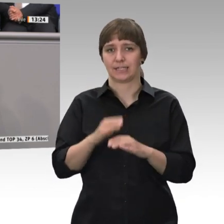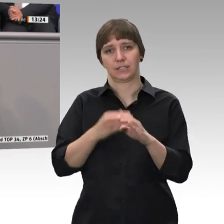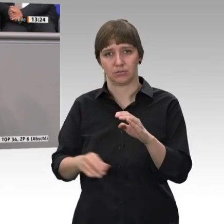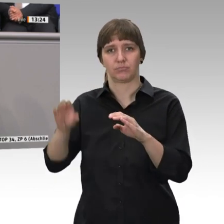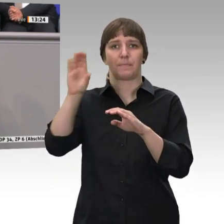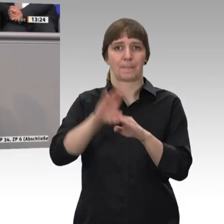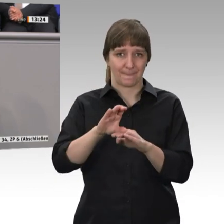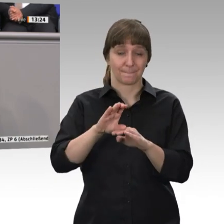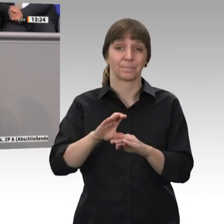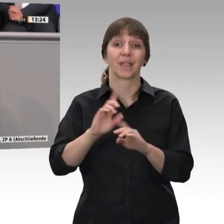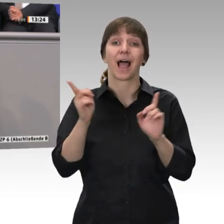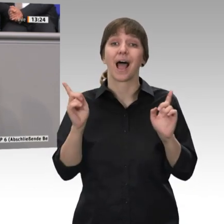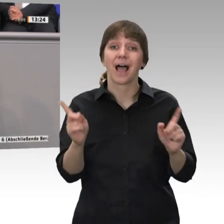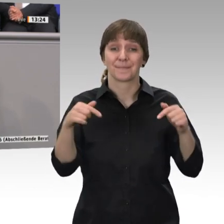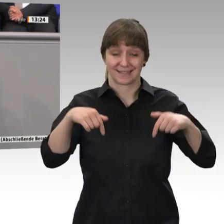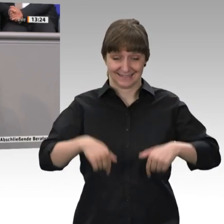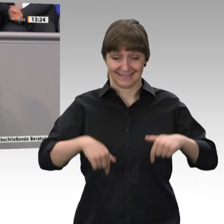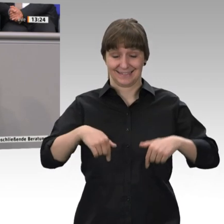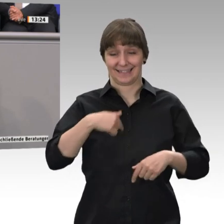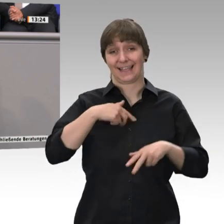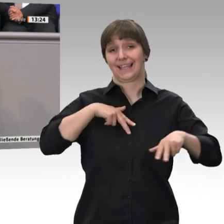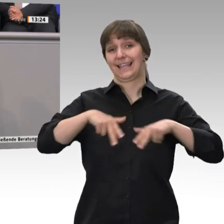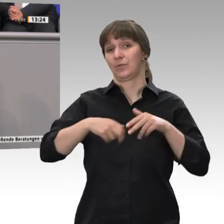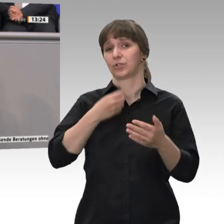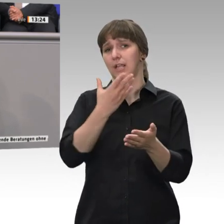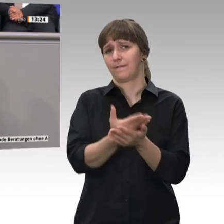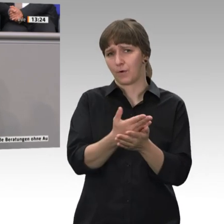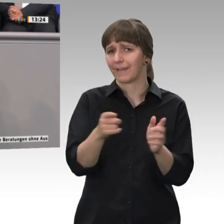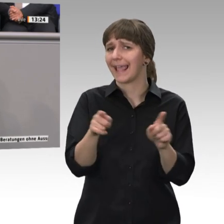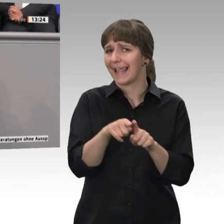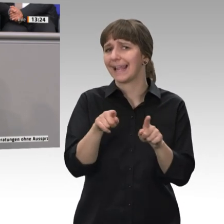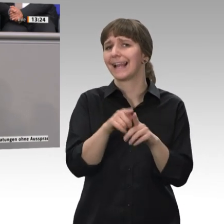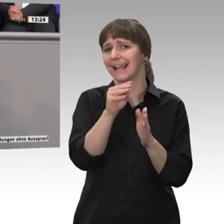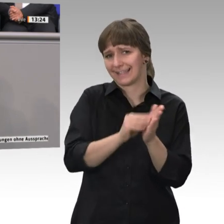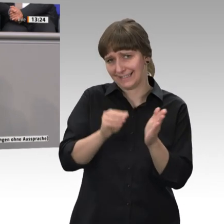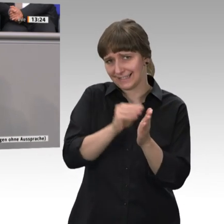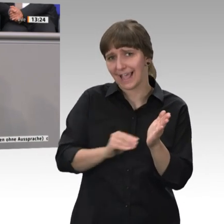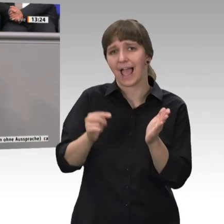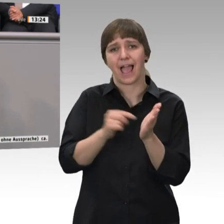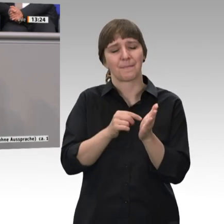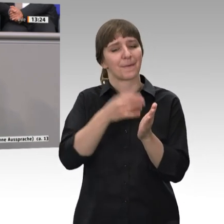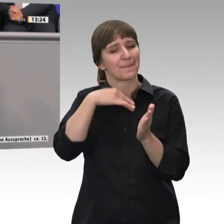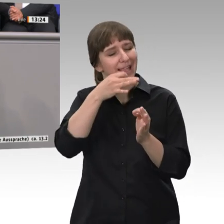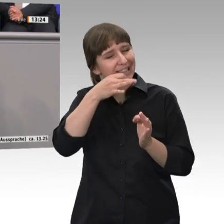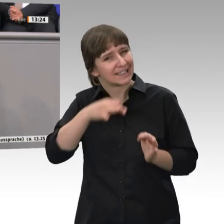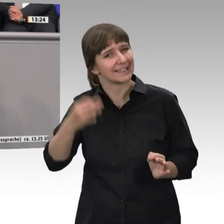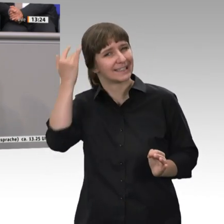unserem Regierungsentwurf liest man hier ein ähnliches Konstrukt, aber mit deutlich mehr Augenmaß gestaltet. Es braucht